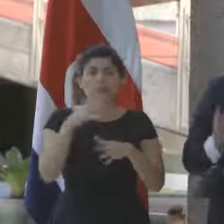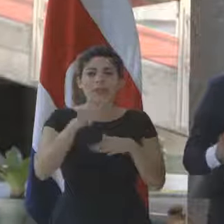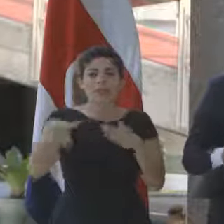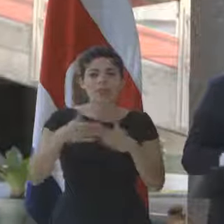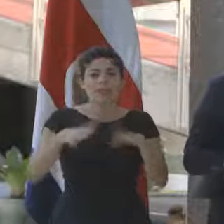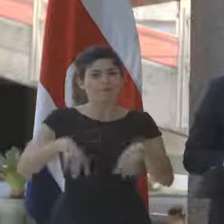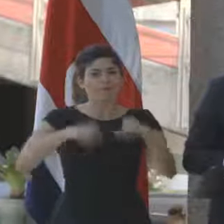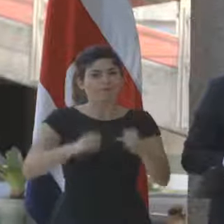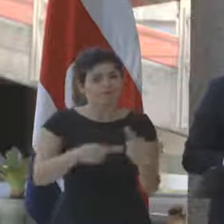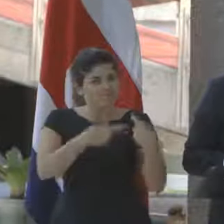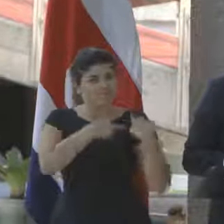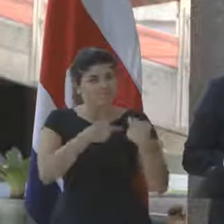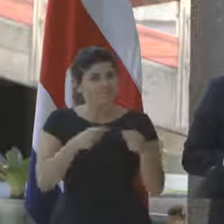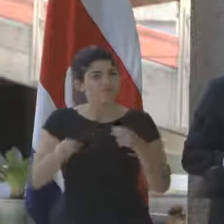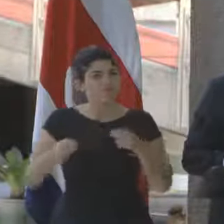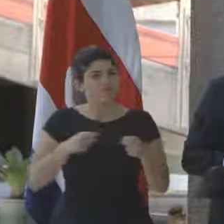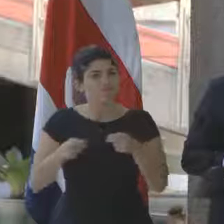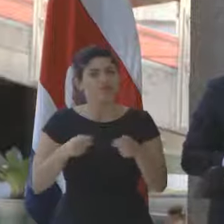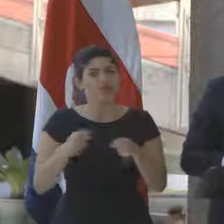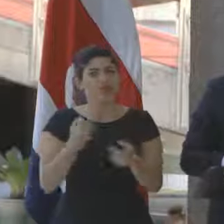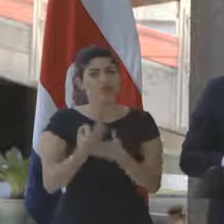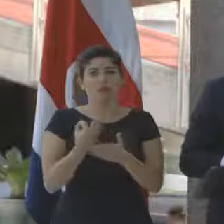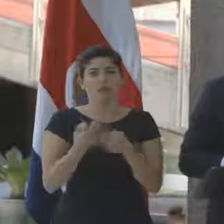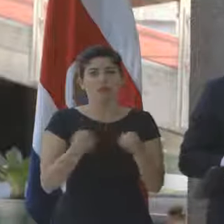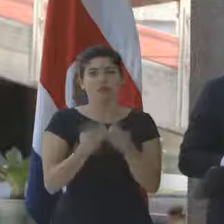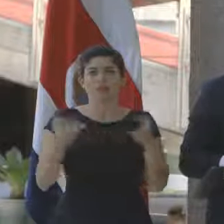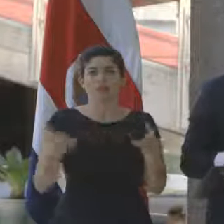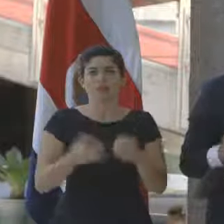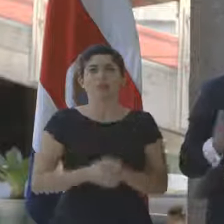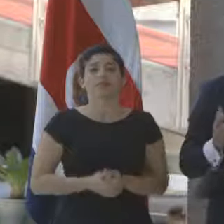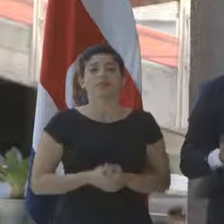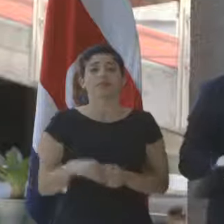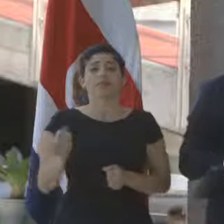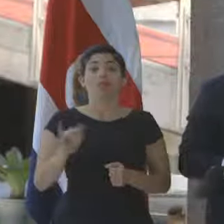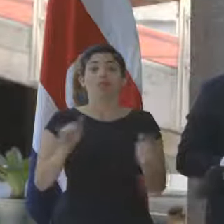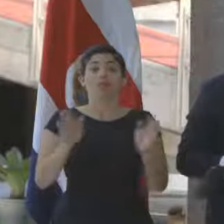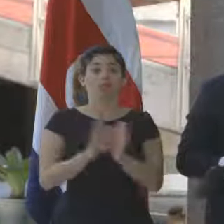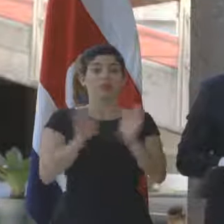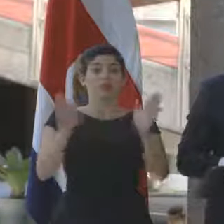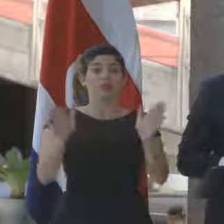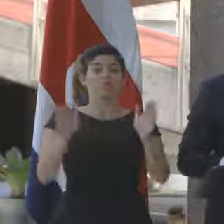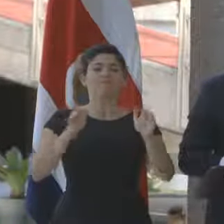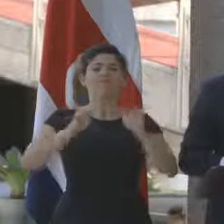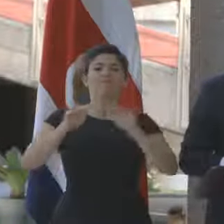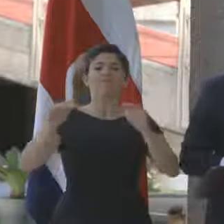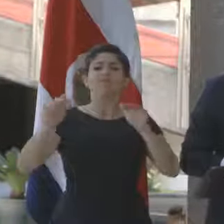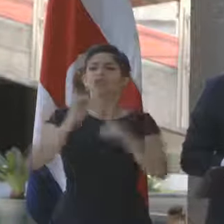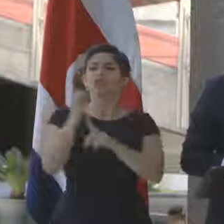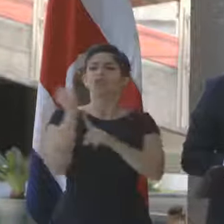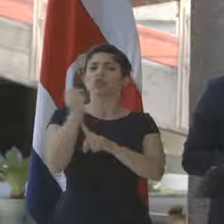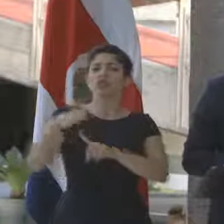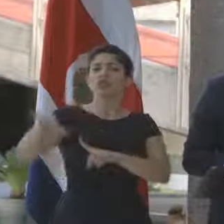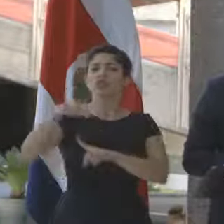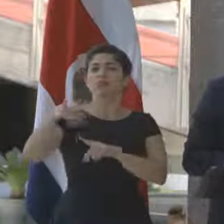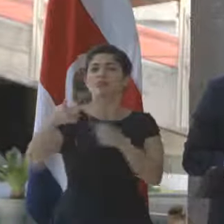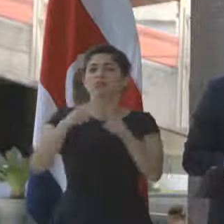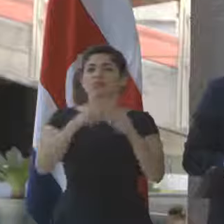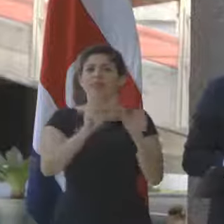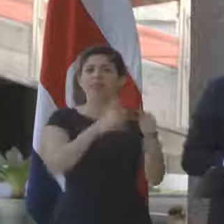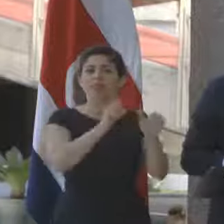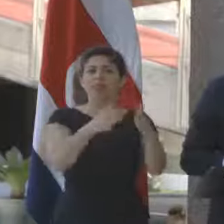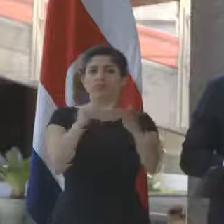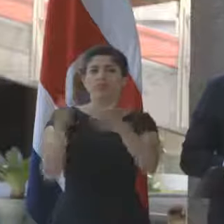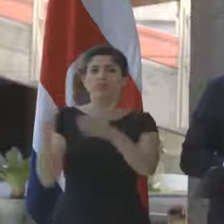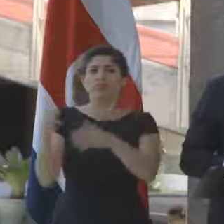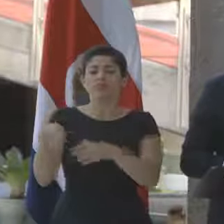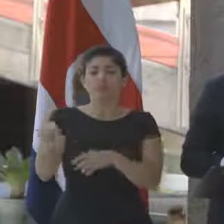responsables en el manejo de las finanzas públicas, y en general un llamado a la sociedad, a los distintos sectores,